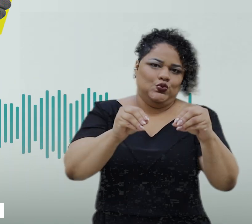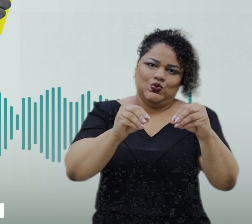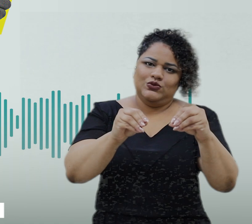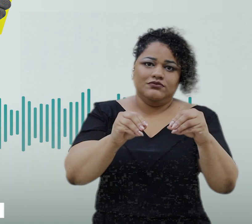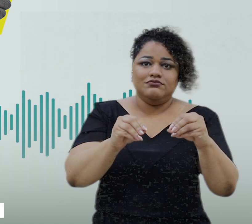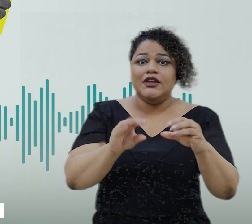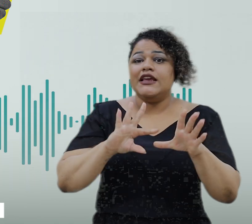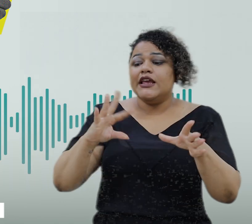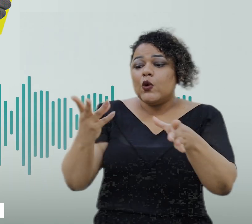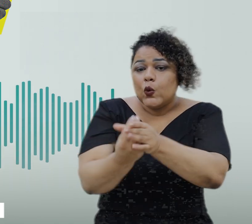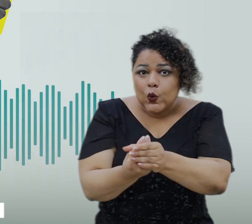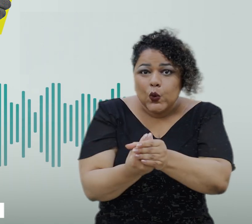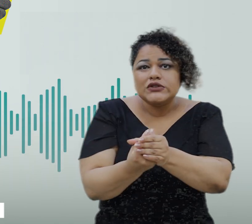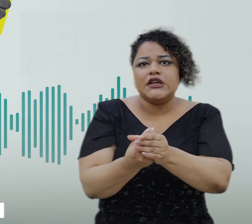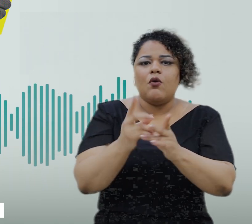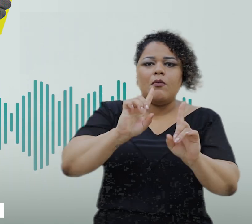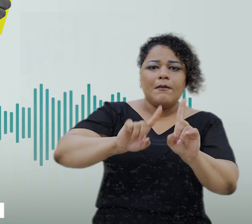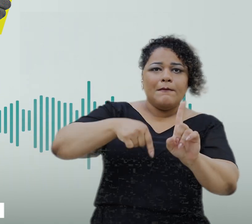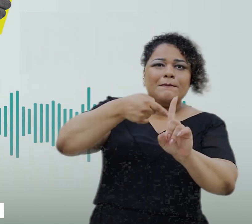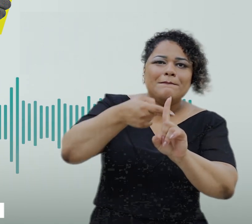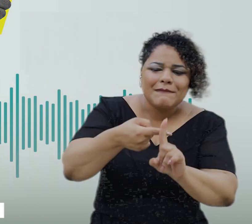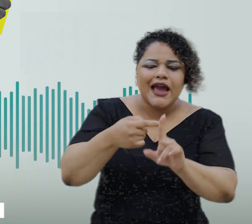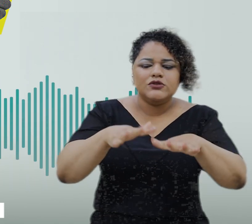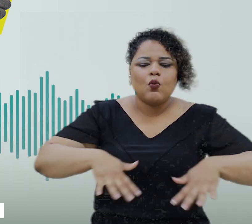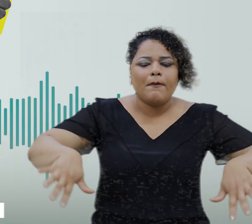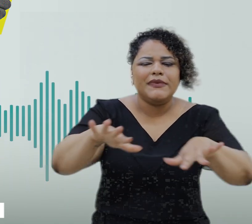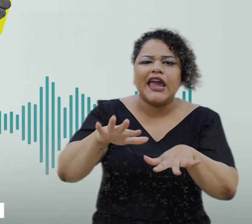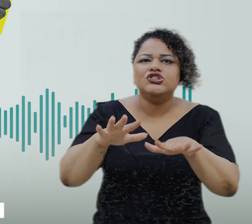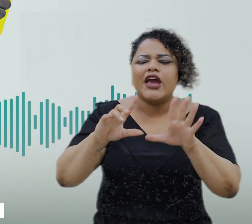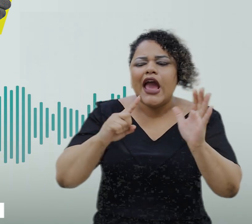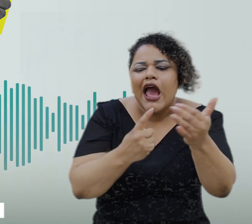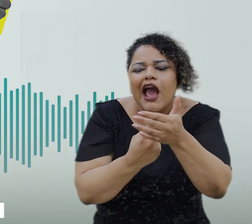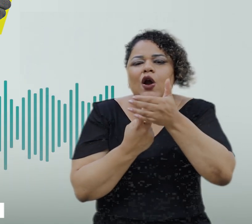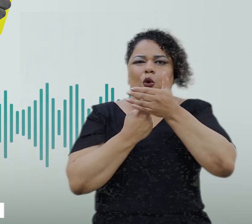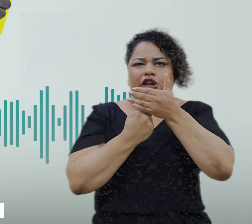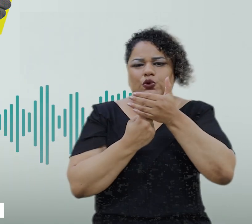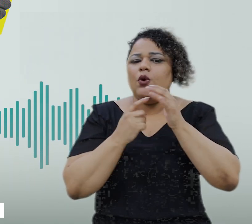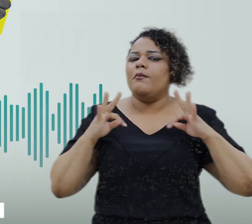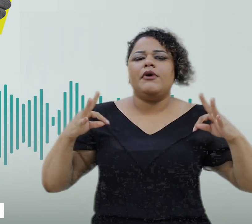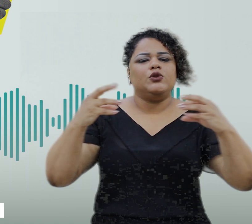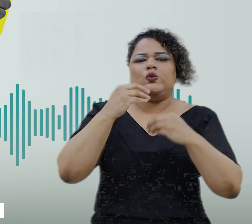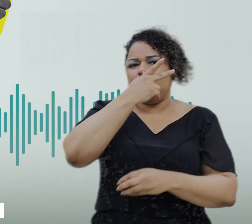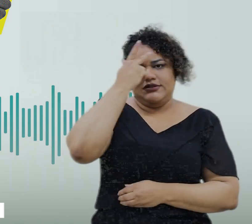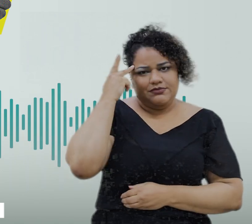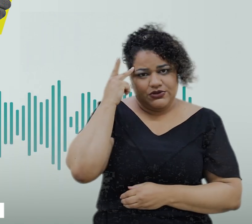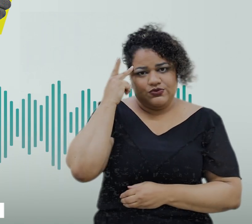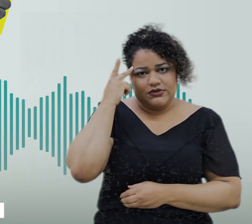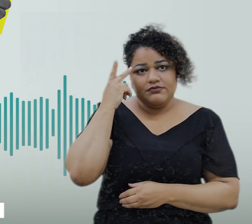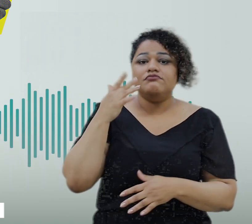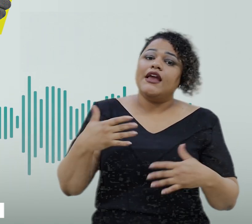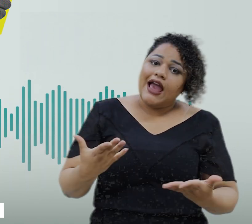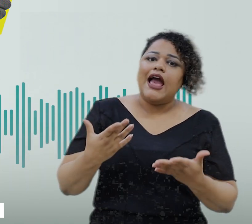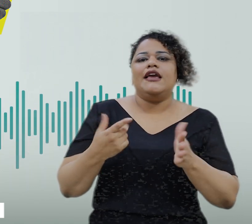inclusão e traz um ambiente mais harmonioso, vamos dizer assim, mais apelidor também para todas as pessoas. E aí nós